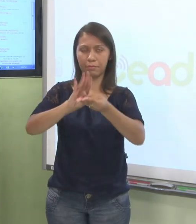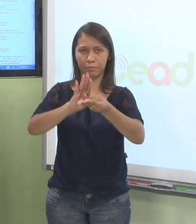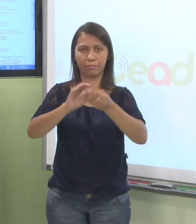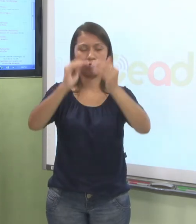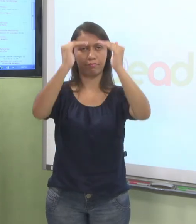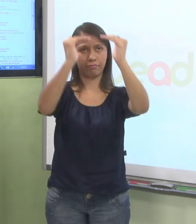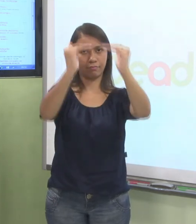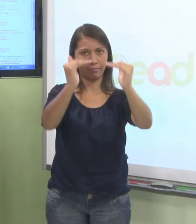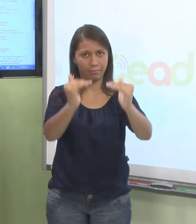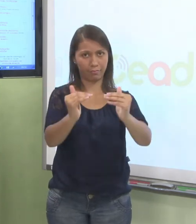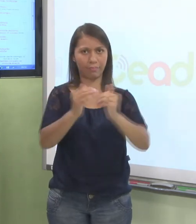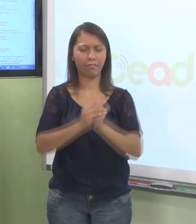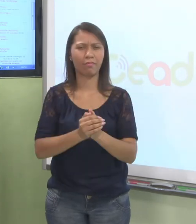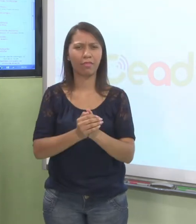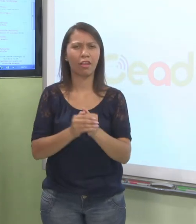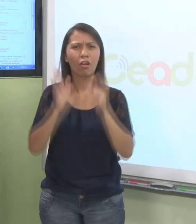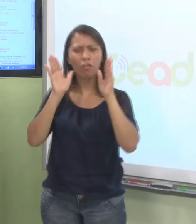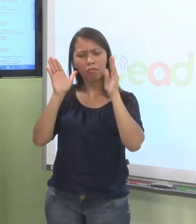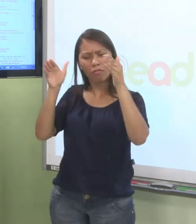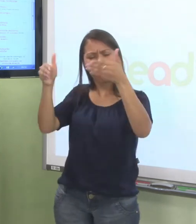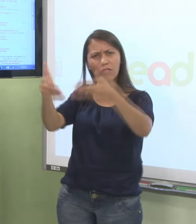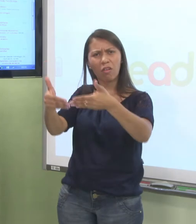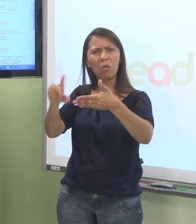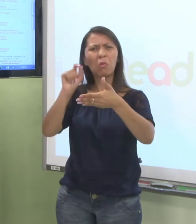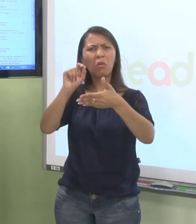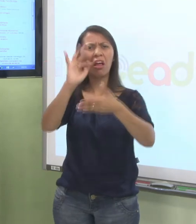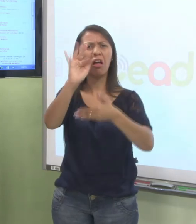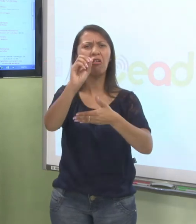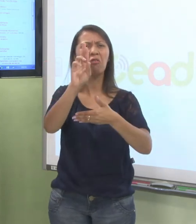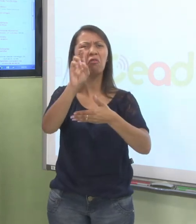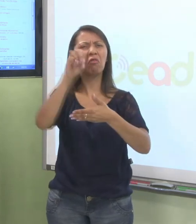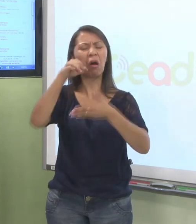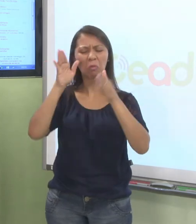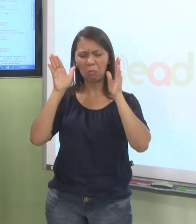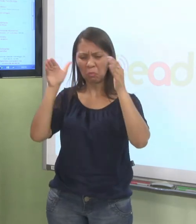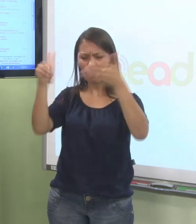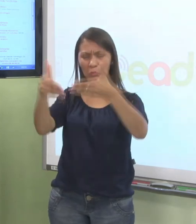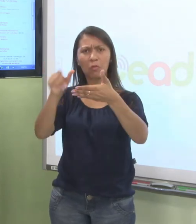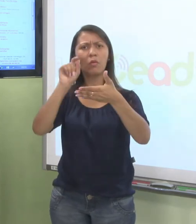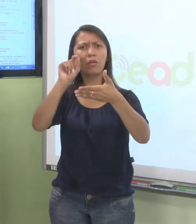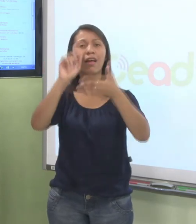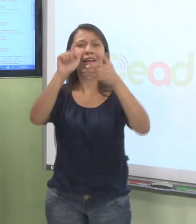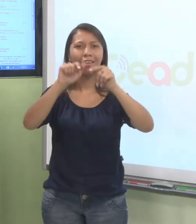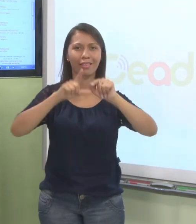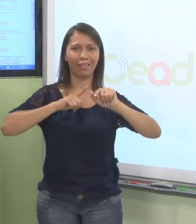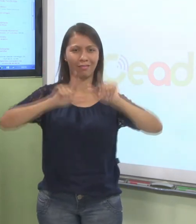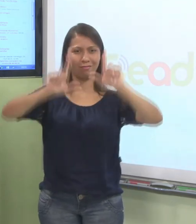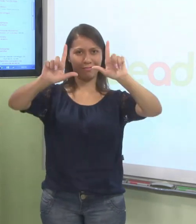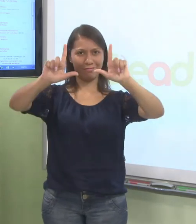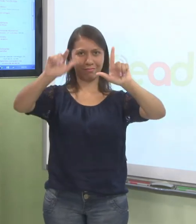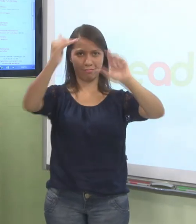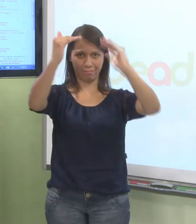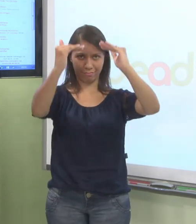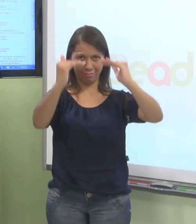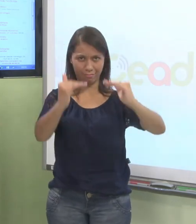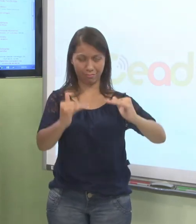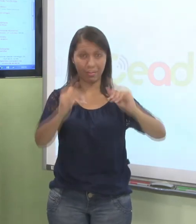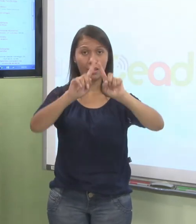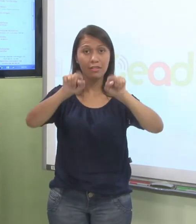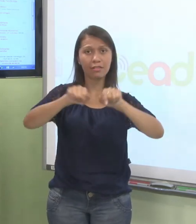notícias. O que é o fórum de notícias? O fórum de notícias é uma espécie de um mural que fica na sala de vocês. Para que ele serve?